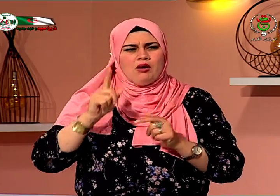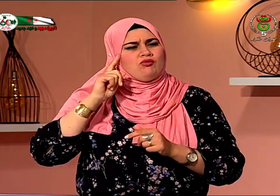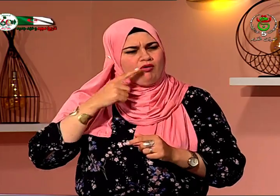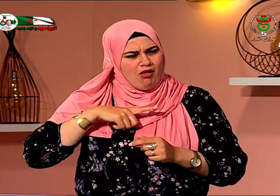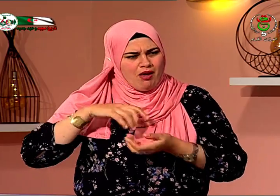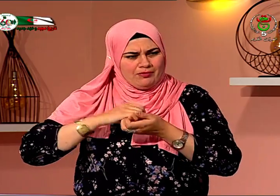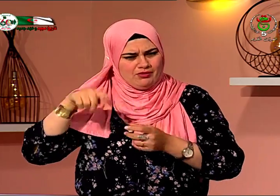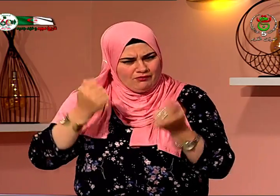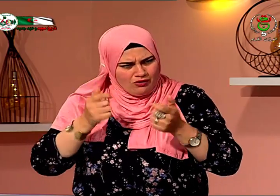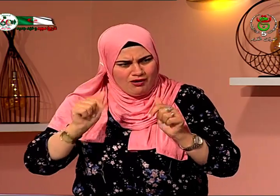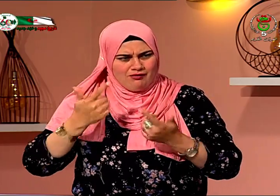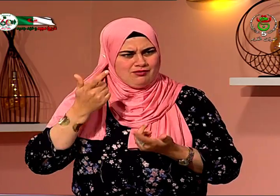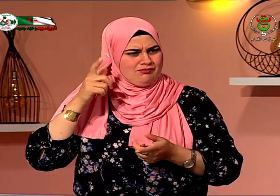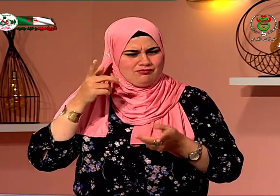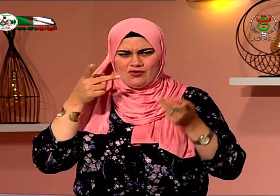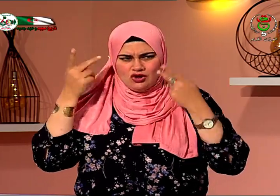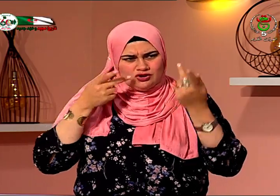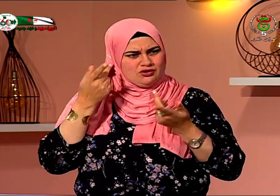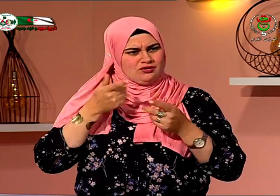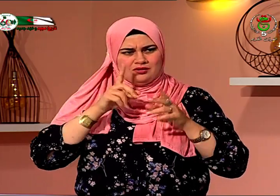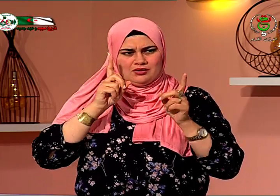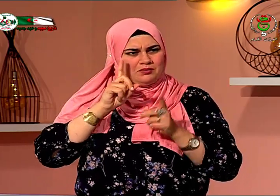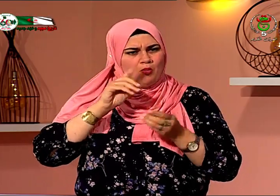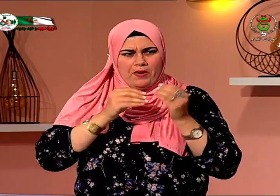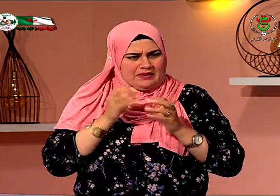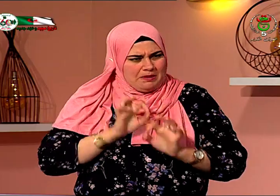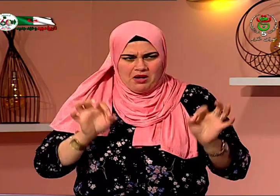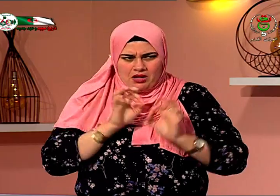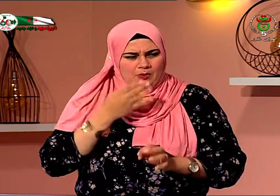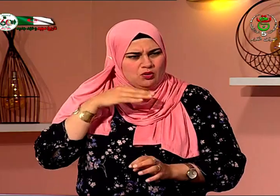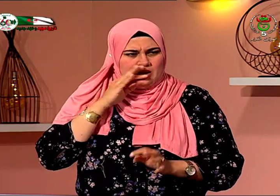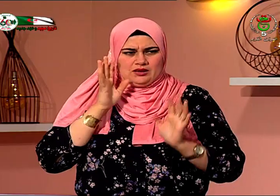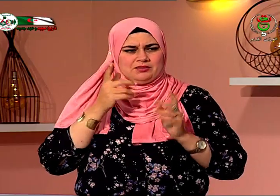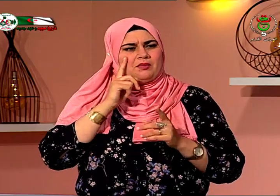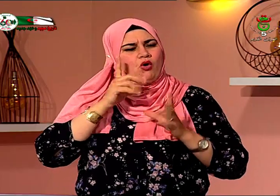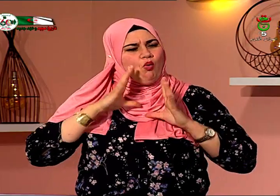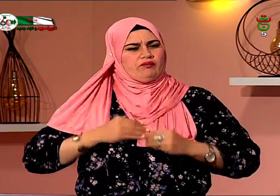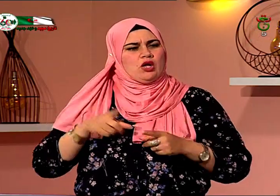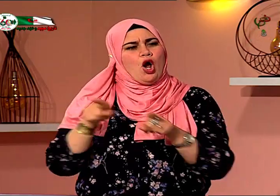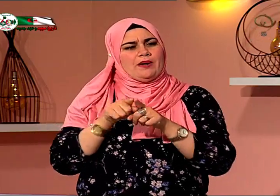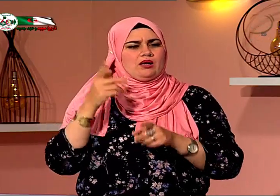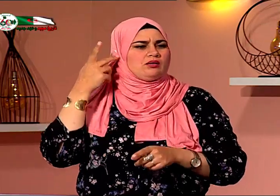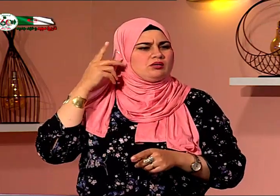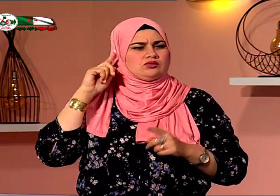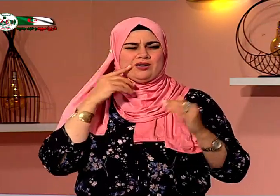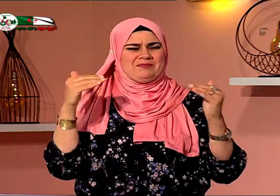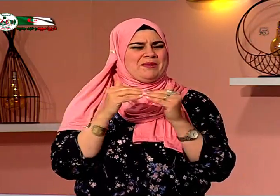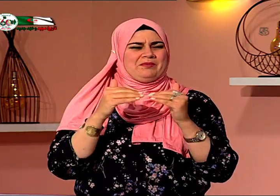نسوق عندي رحصة سياقة والأشخاص اللي صم عندهم مش مشكلة في السياقة أو في التعامل